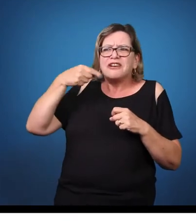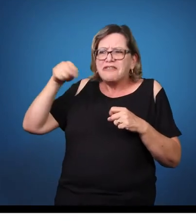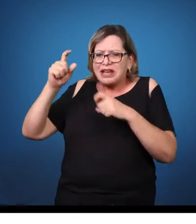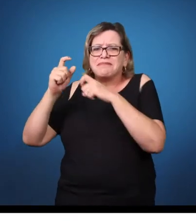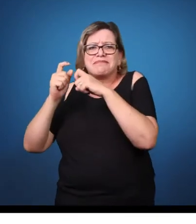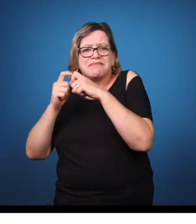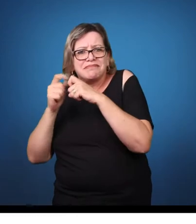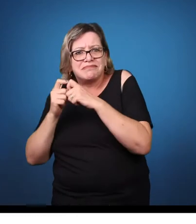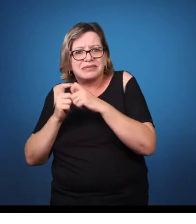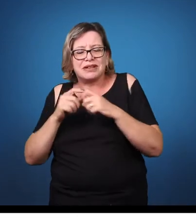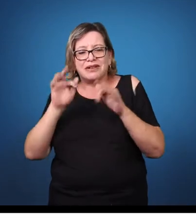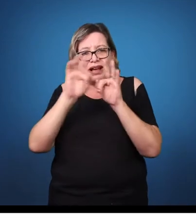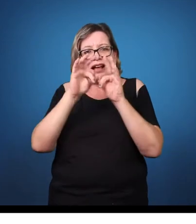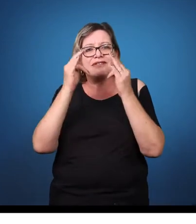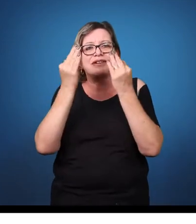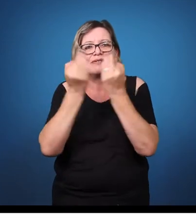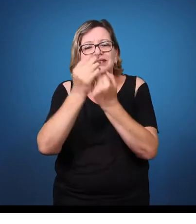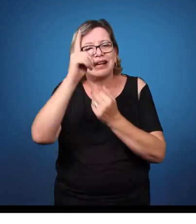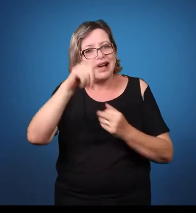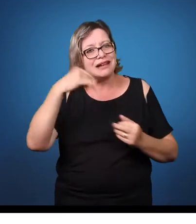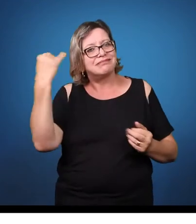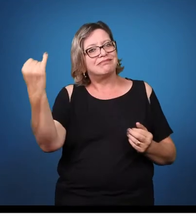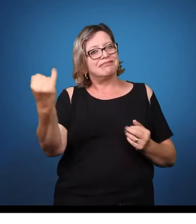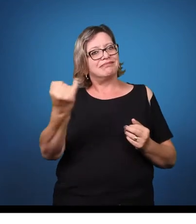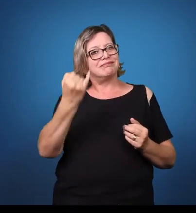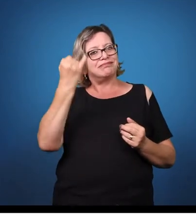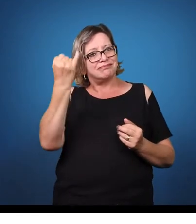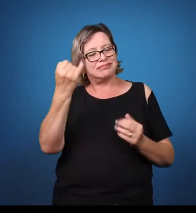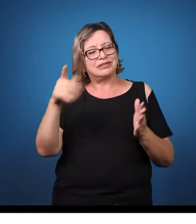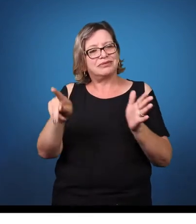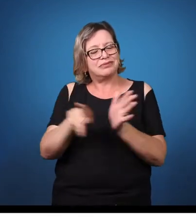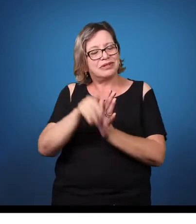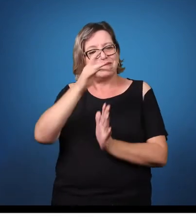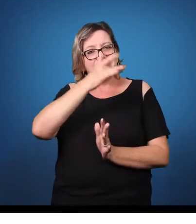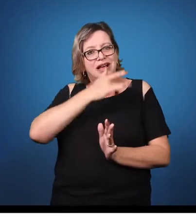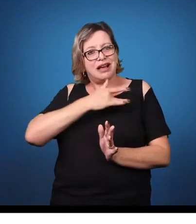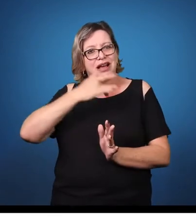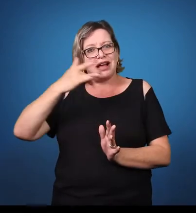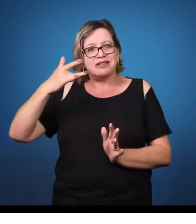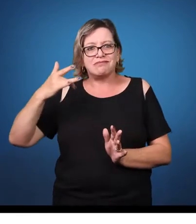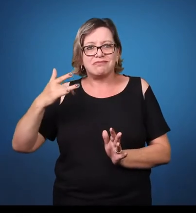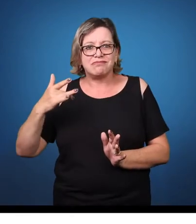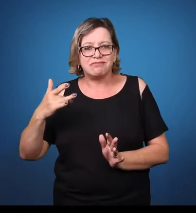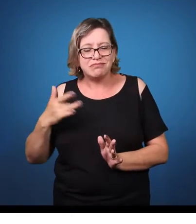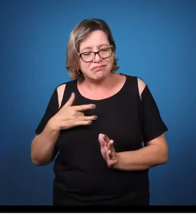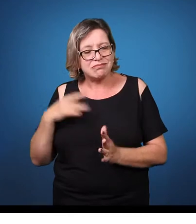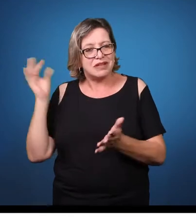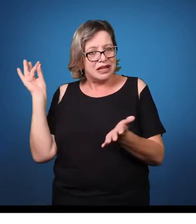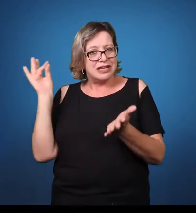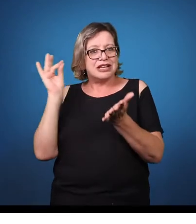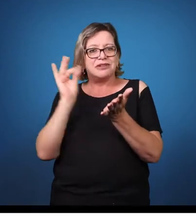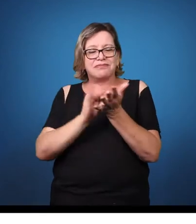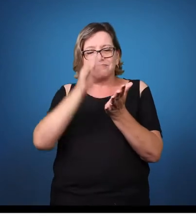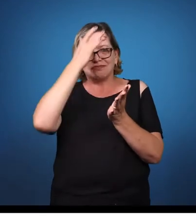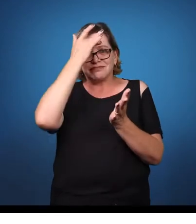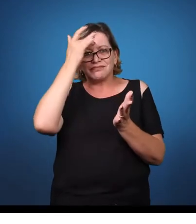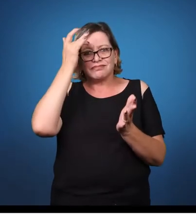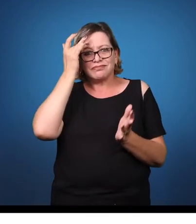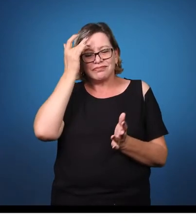com a educação, no suporte com a educação. E também acreditar no potencial do seu filho.